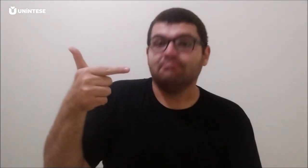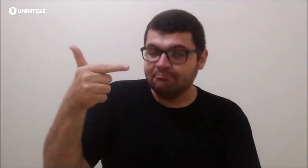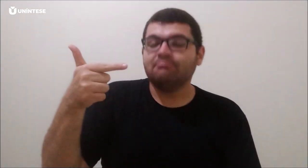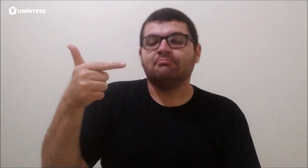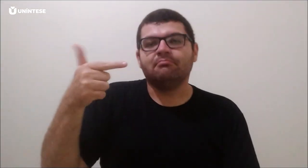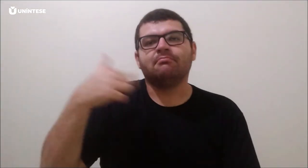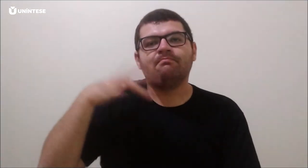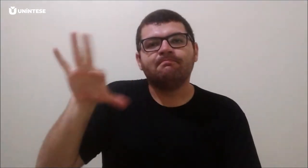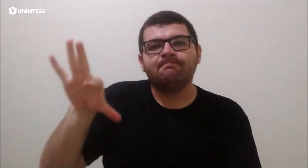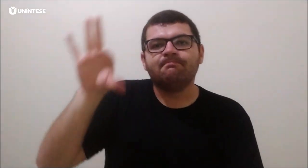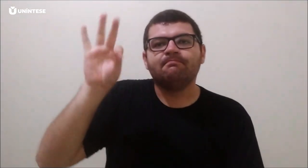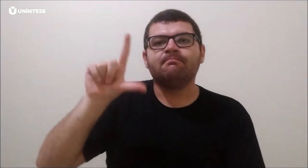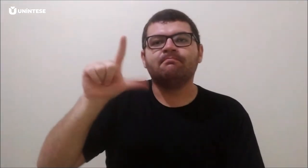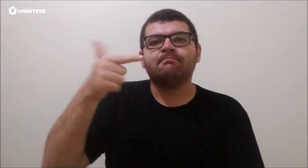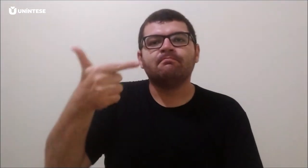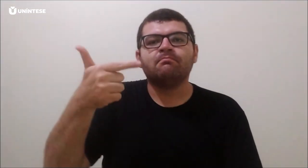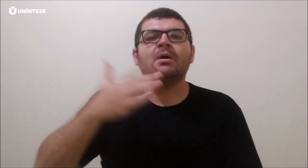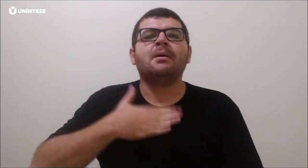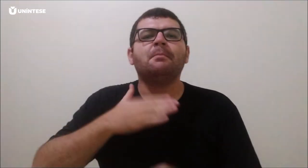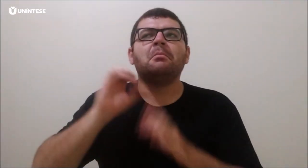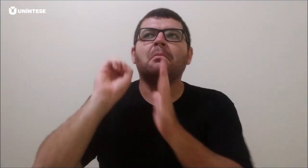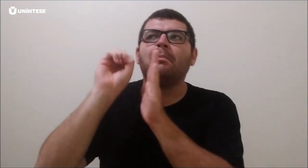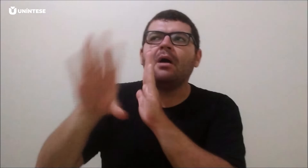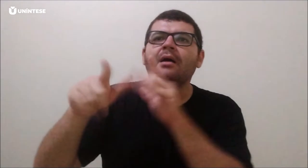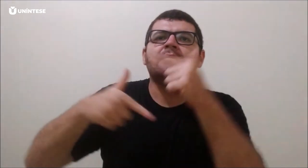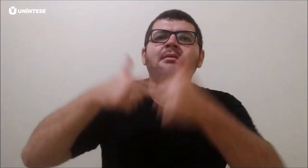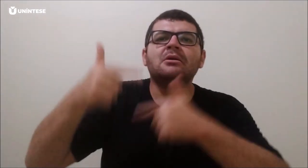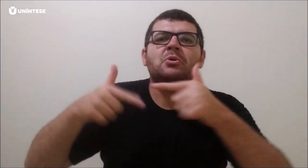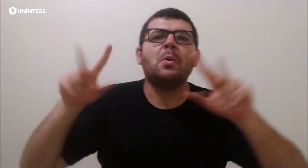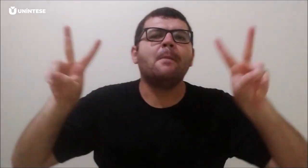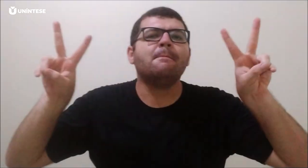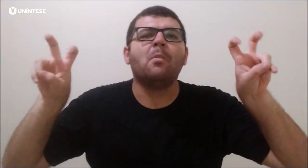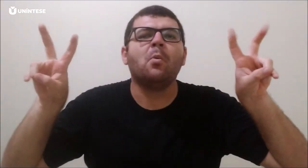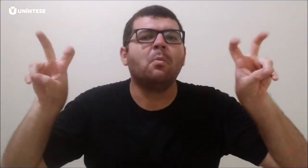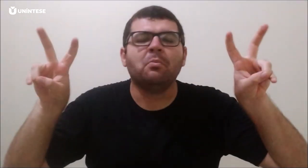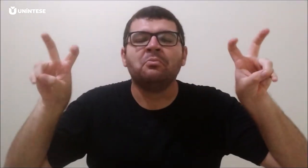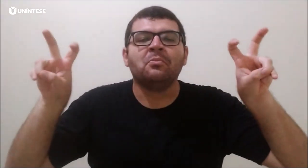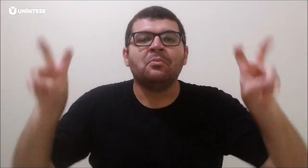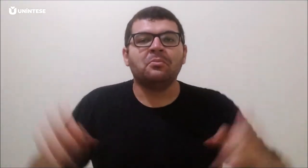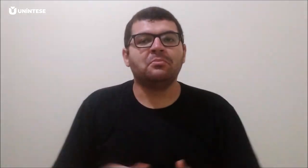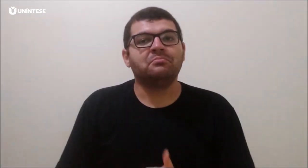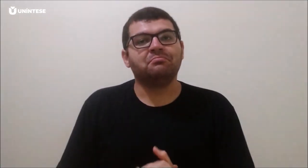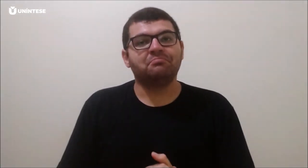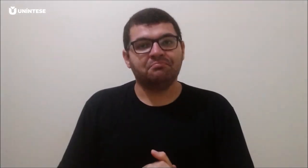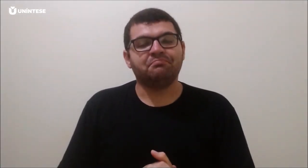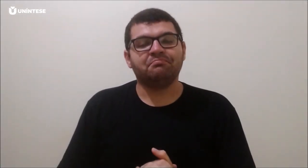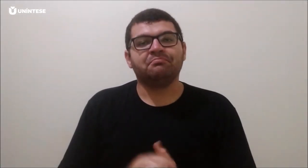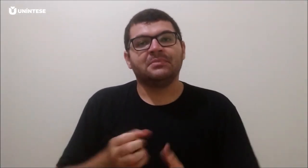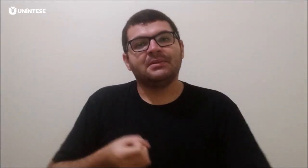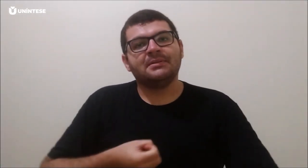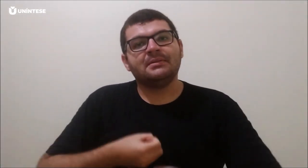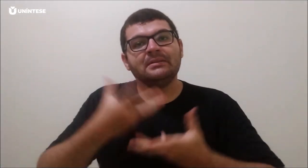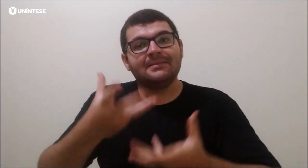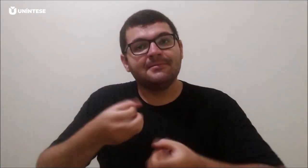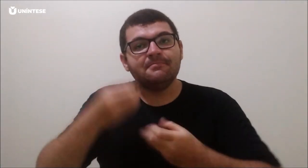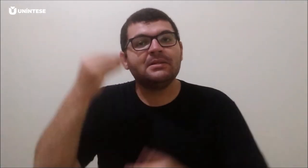apresentação desse tema é o relato de estágio Ensino de Libras na